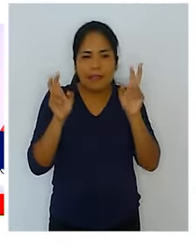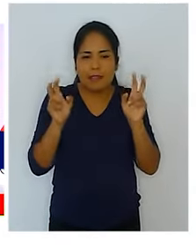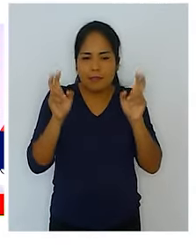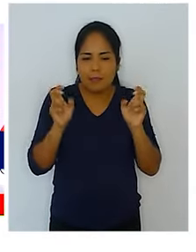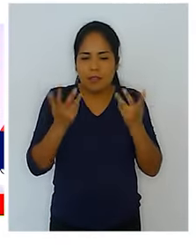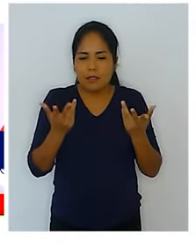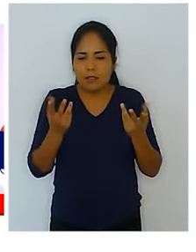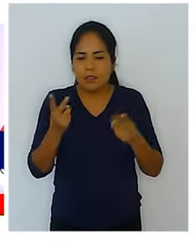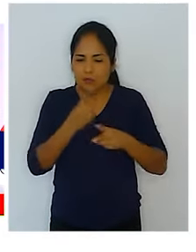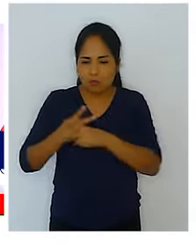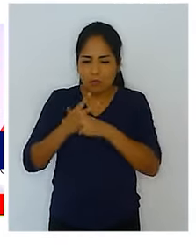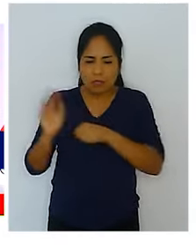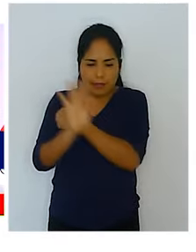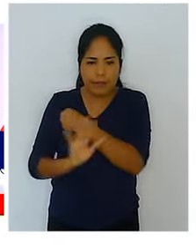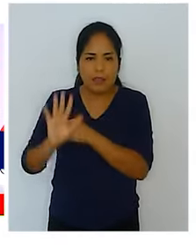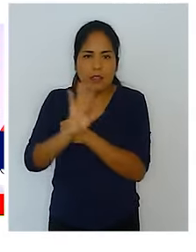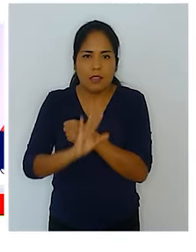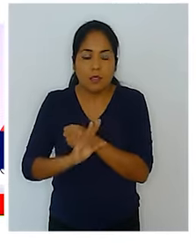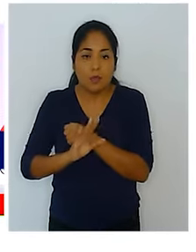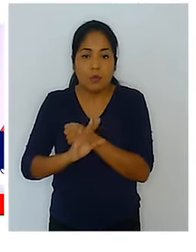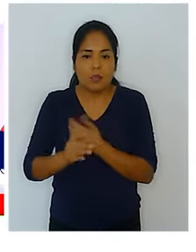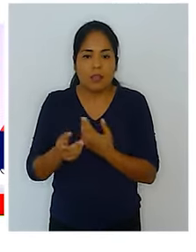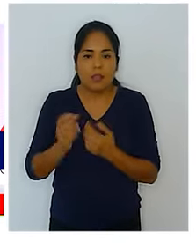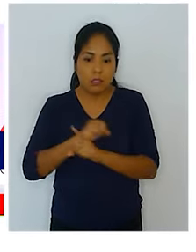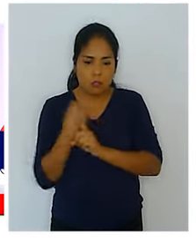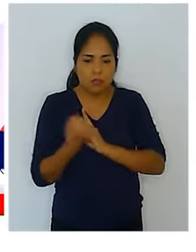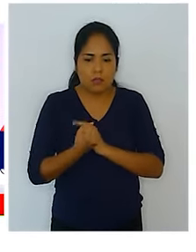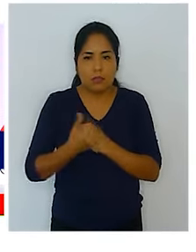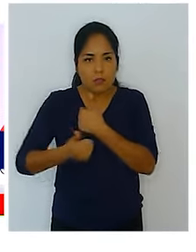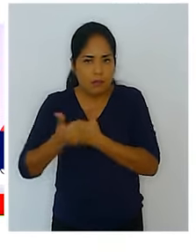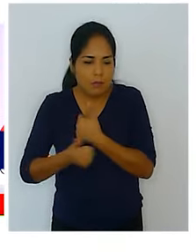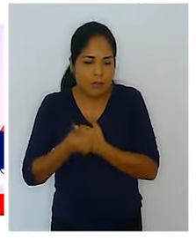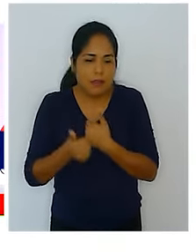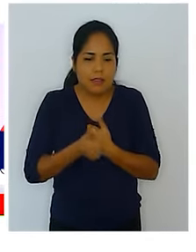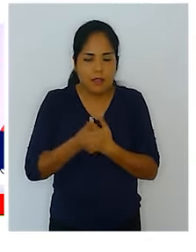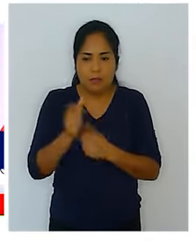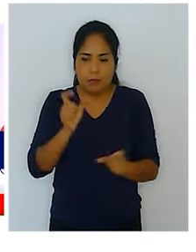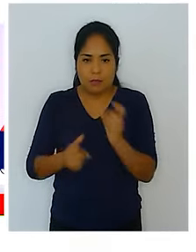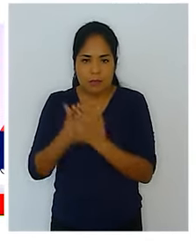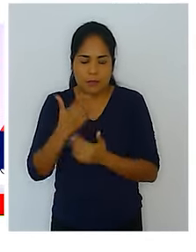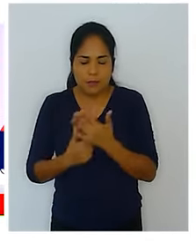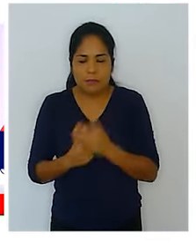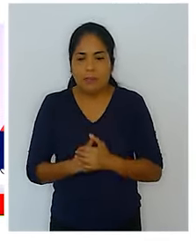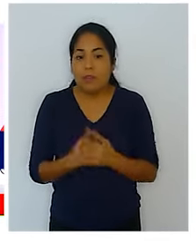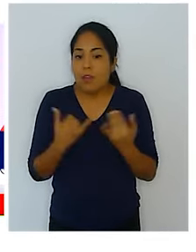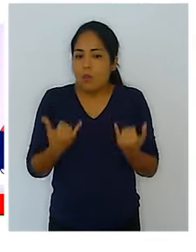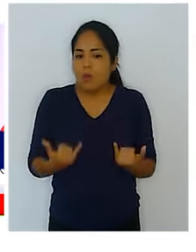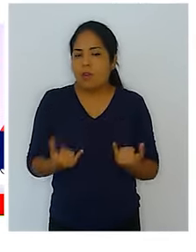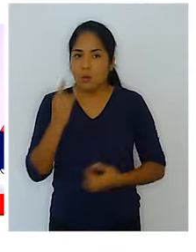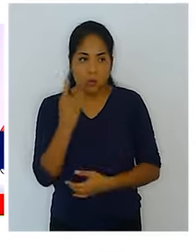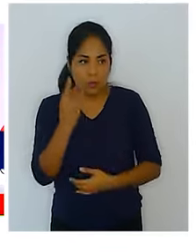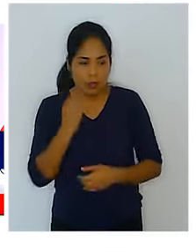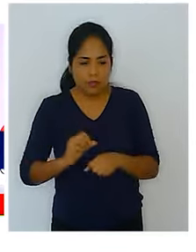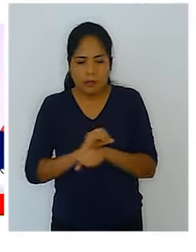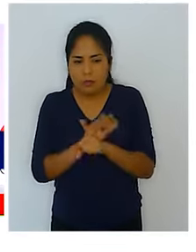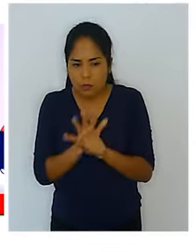respecto a la garantía de derechos en situaciones de riesgo en situaciones de emergencia. Frente a esta emergencia sanitaria